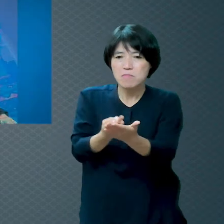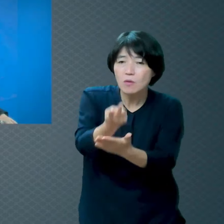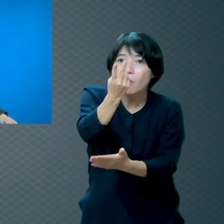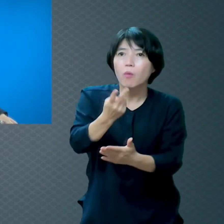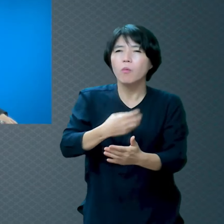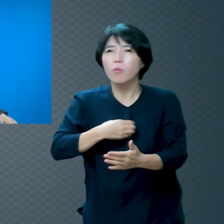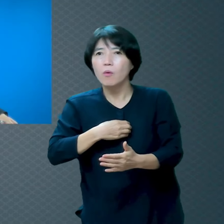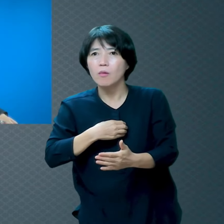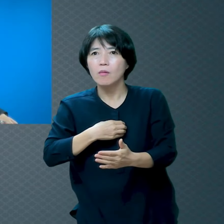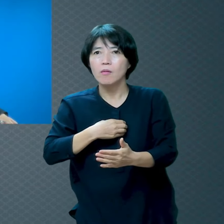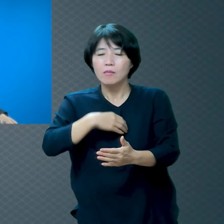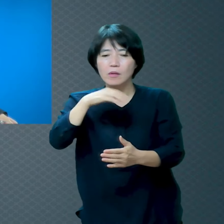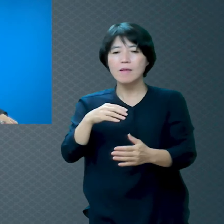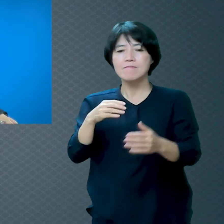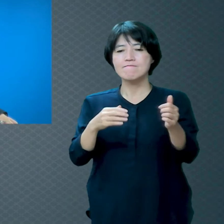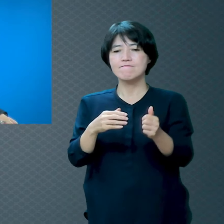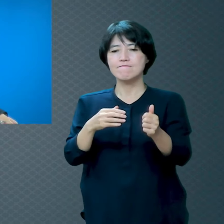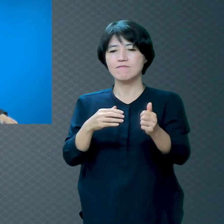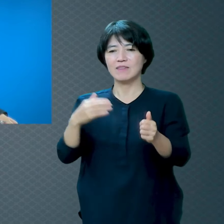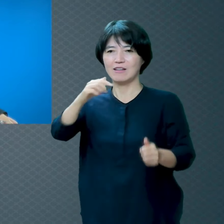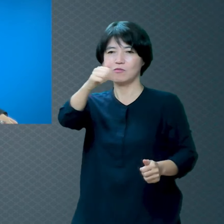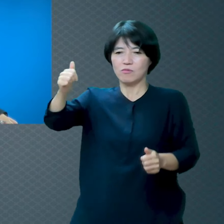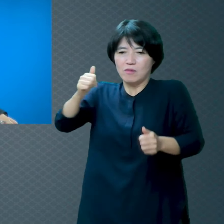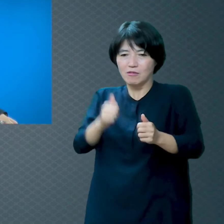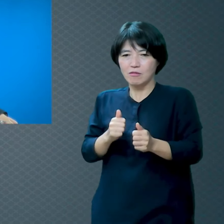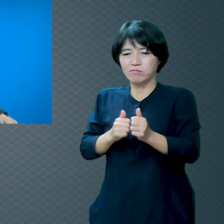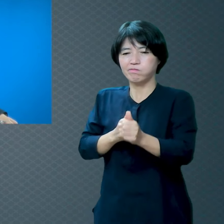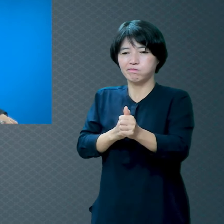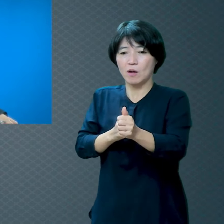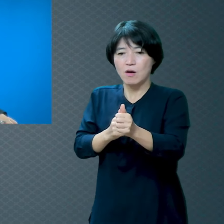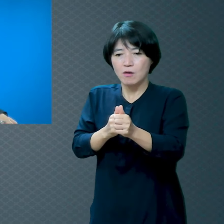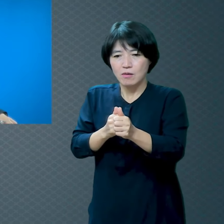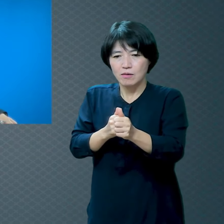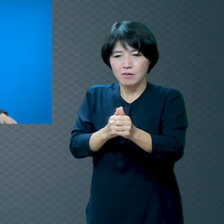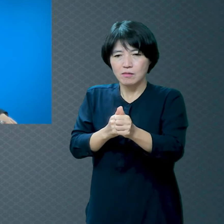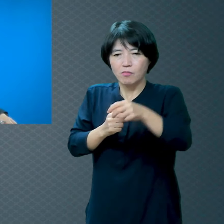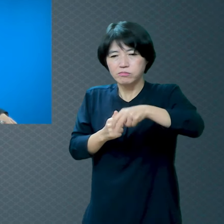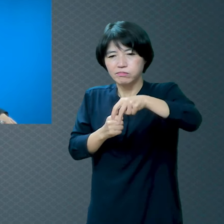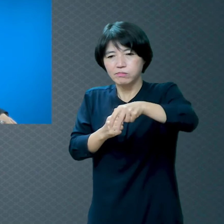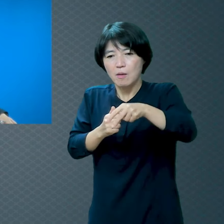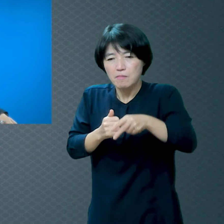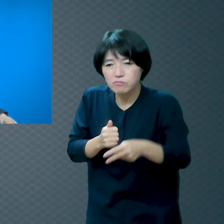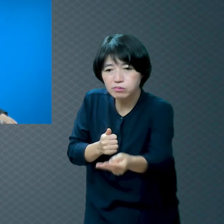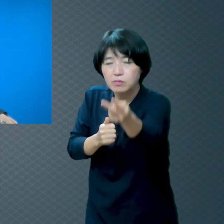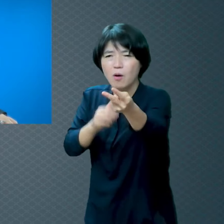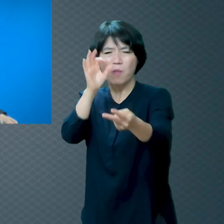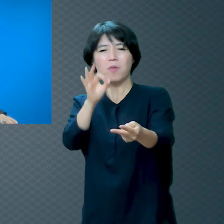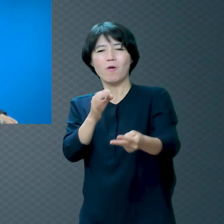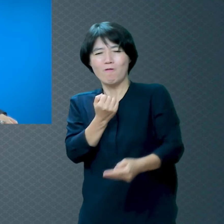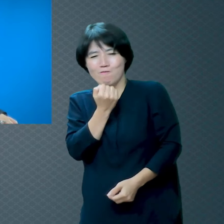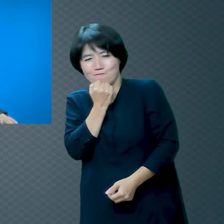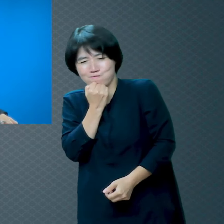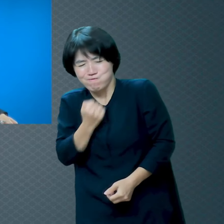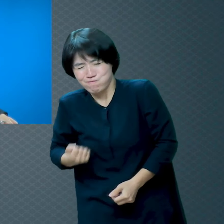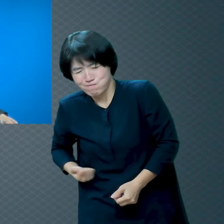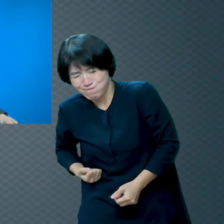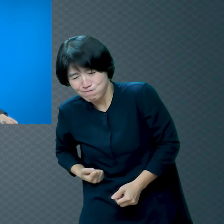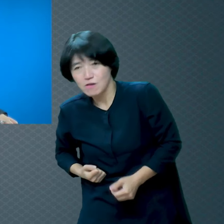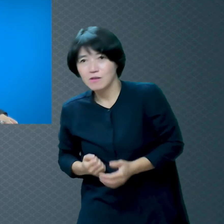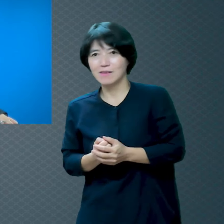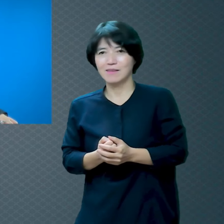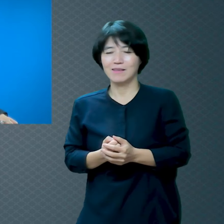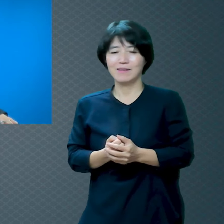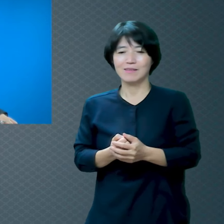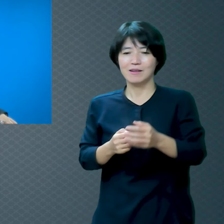웃어요 울어요 그거 보면서 슬프세요? 저 사람 엉덩이가 얼마나 아플까